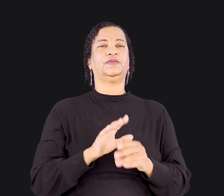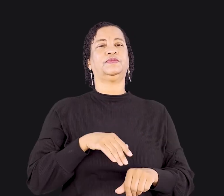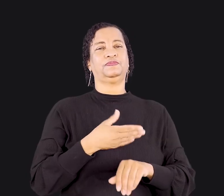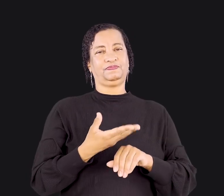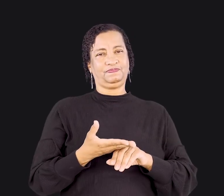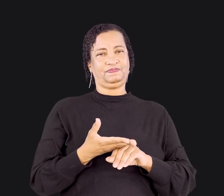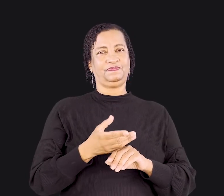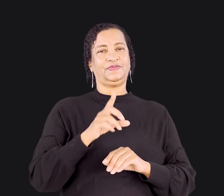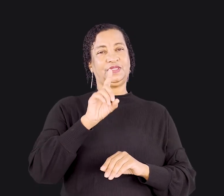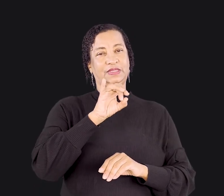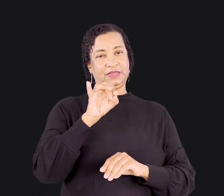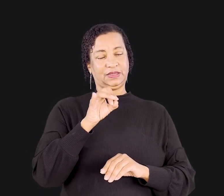Até lá, se Deus quiser.